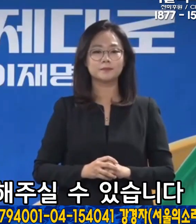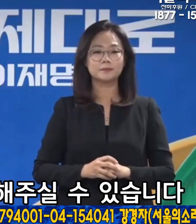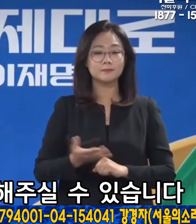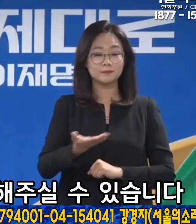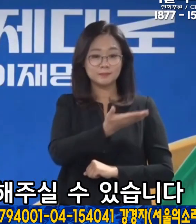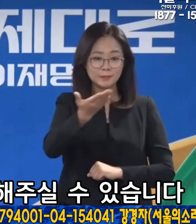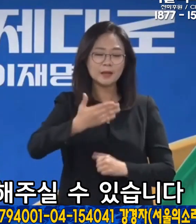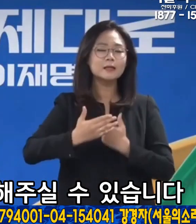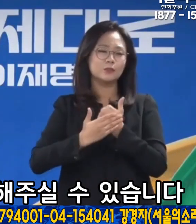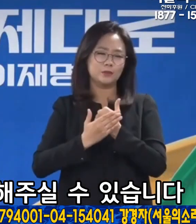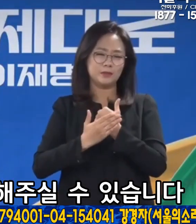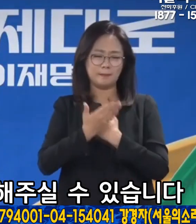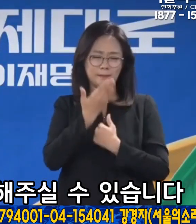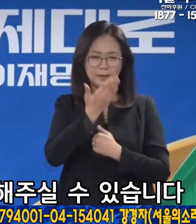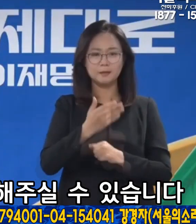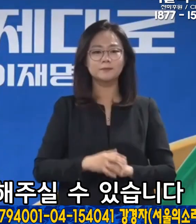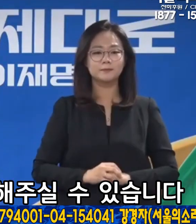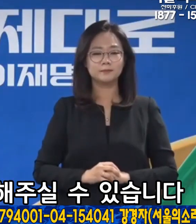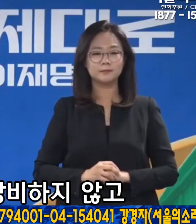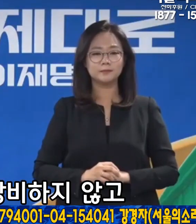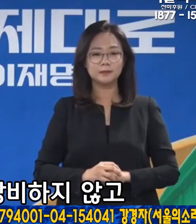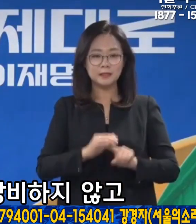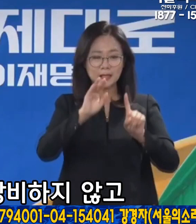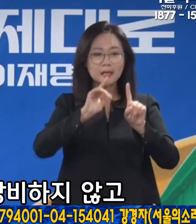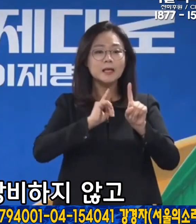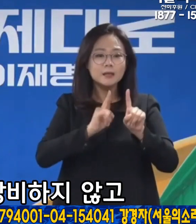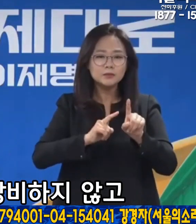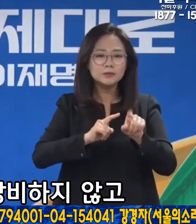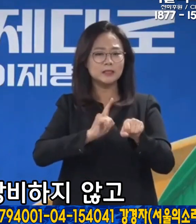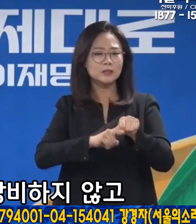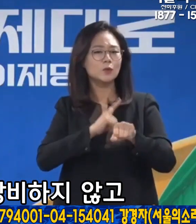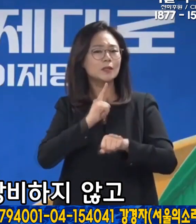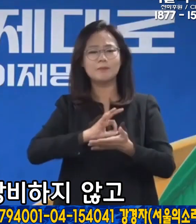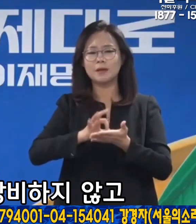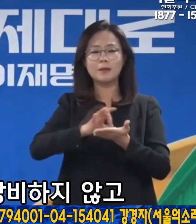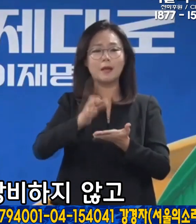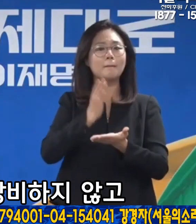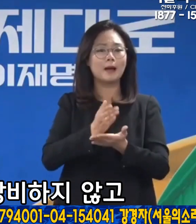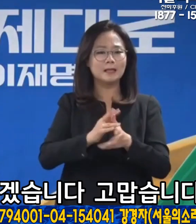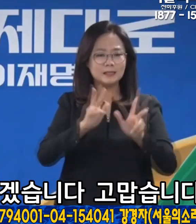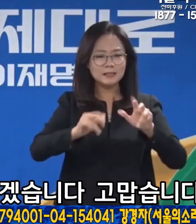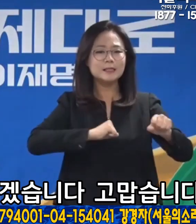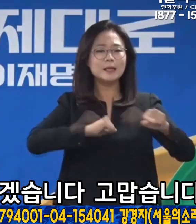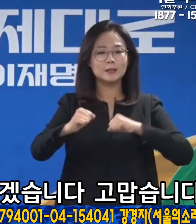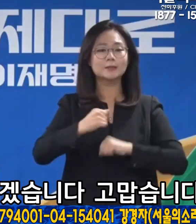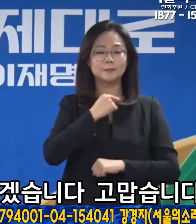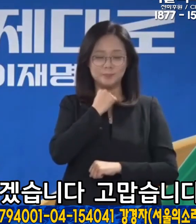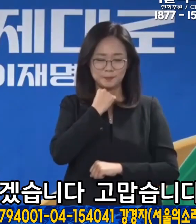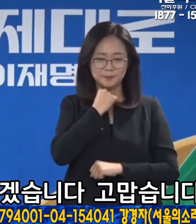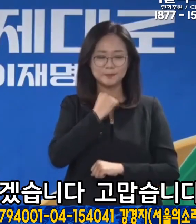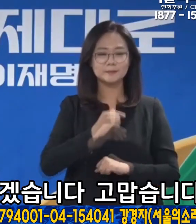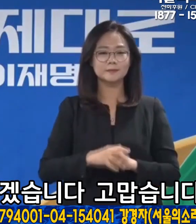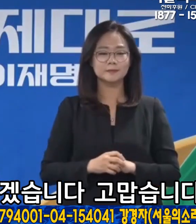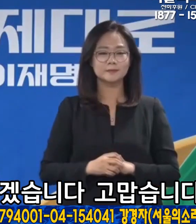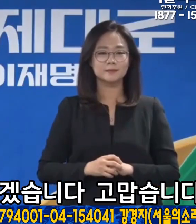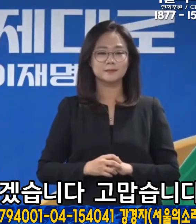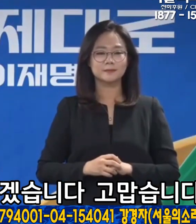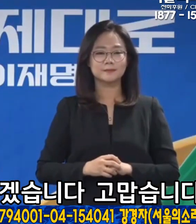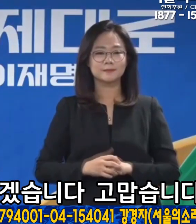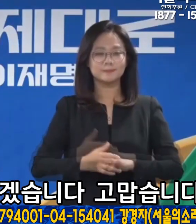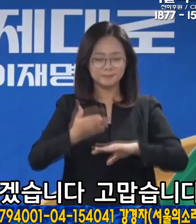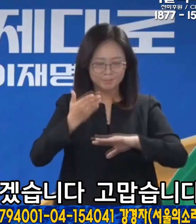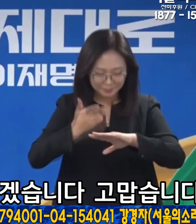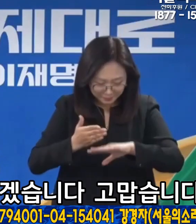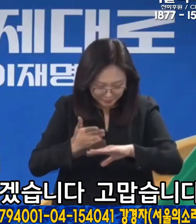국민 여러분께서 해주실 수 있습니다. 1분 1초도 낭비하지 않고 즉시 행동에 도입하겠습니다.